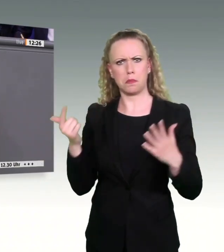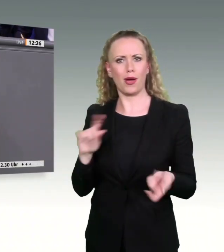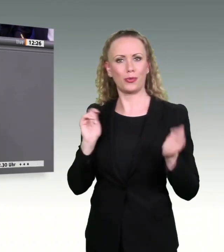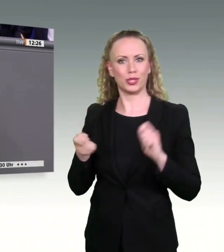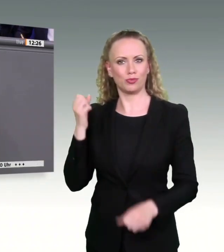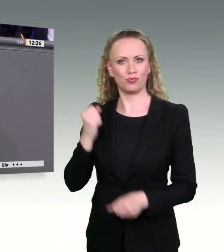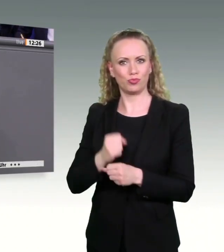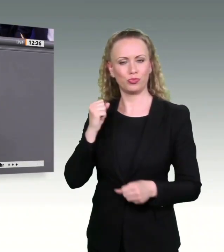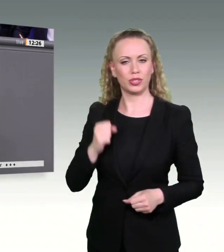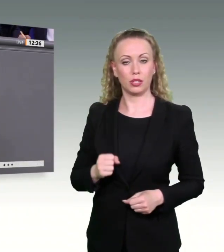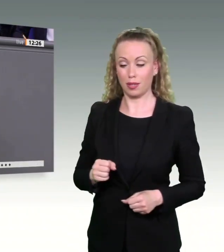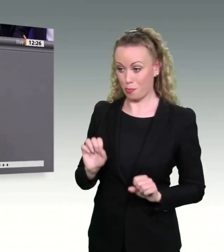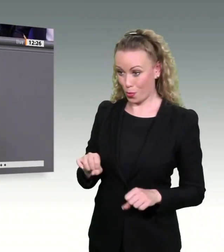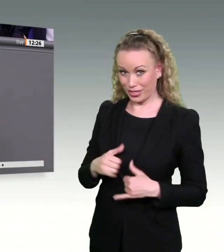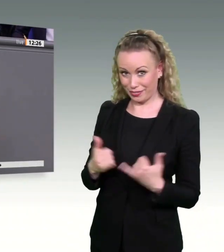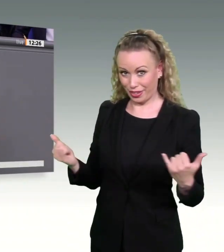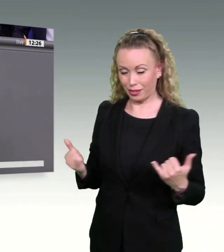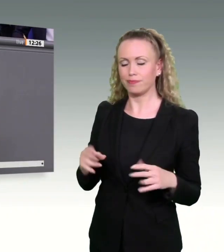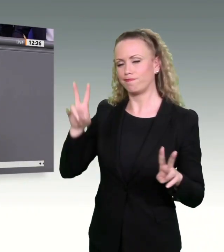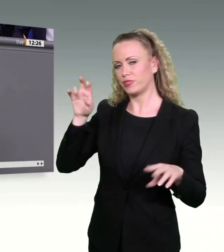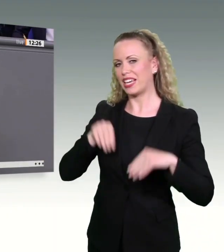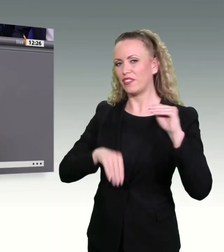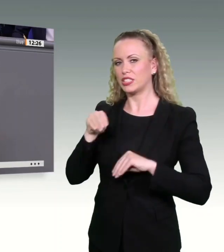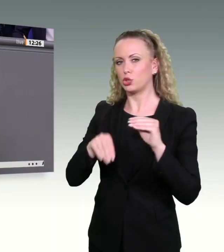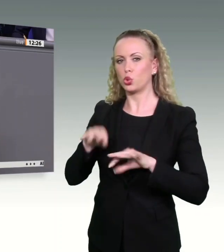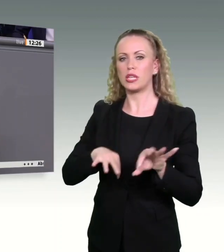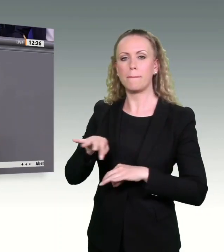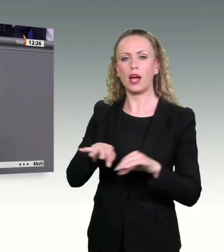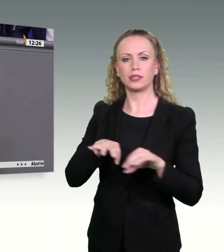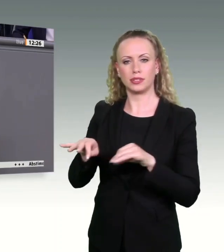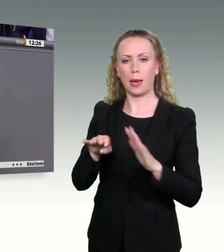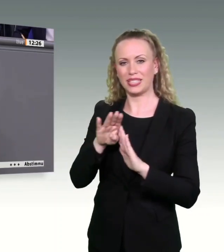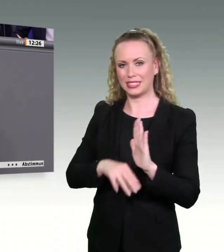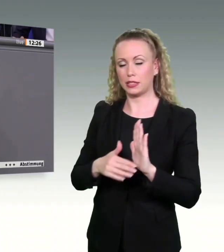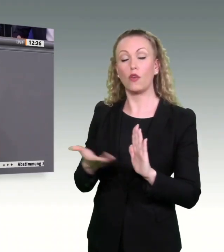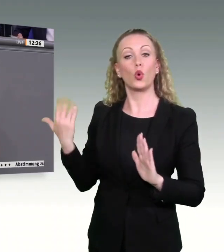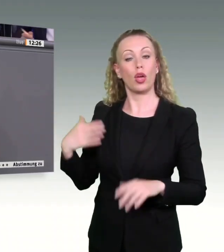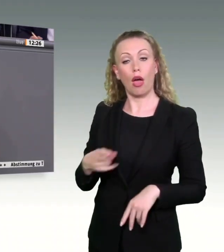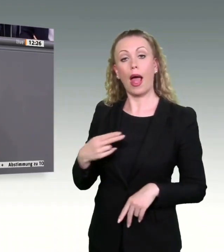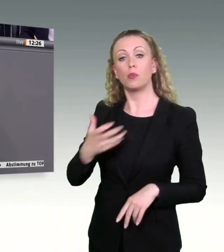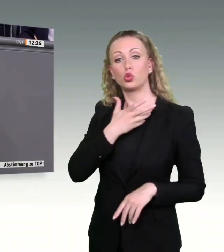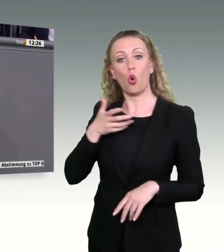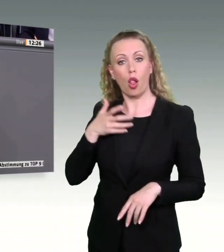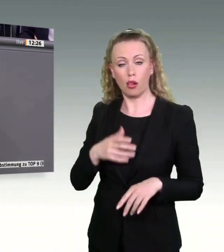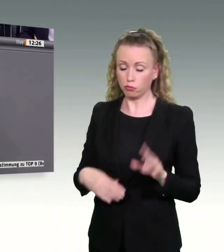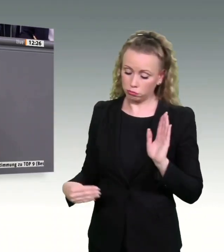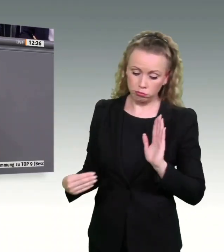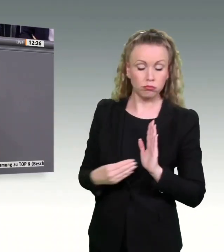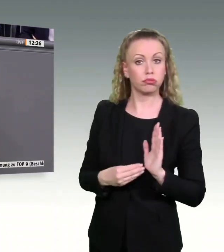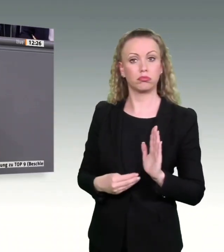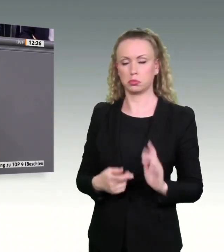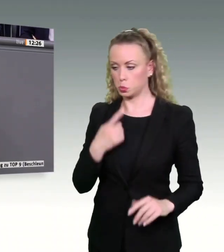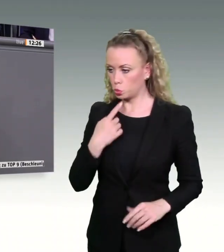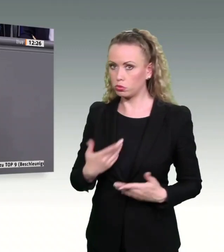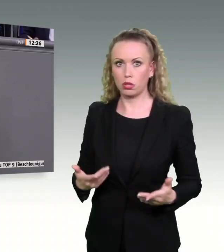Möglich machte es das Investitionsmaßnahmengesetz von Helmut Kohl. Der Gesetzgeber trat an die Stelle der